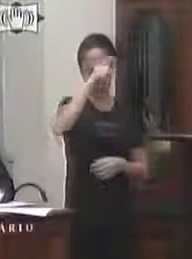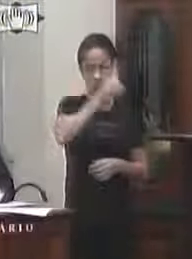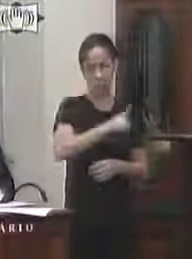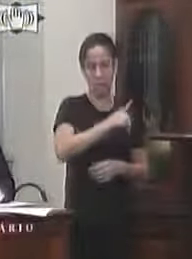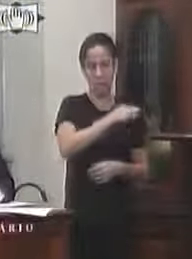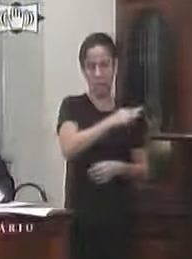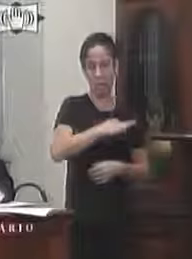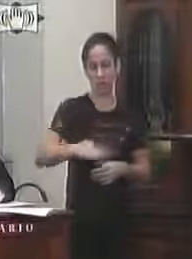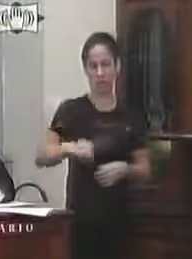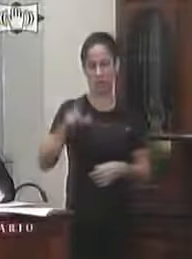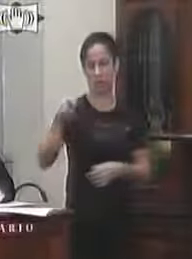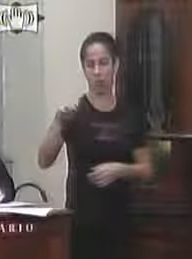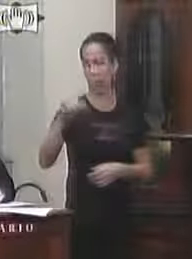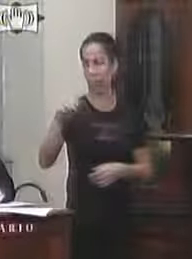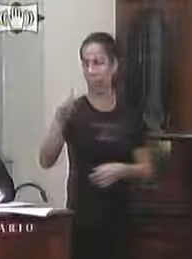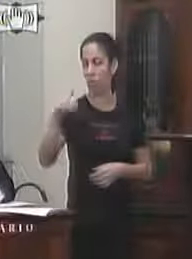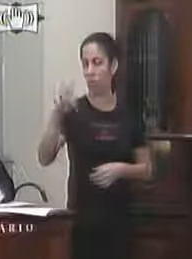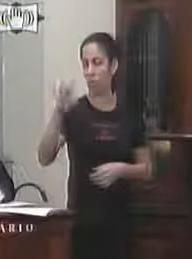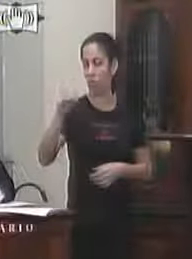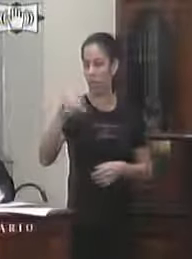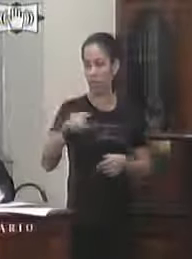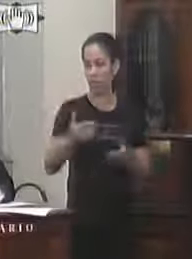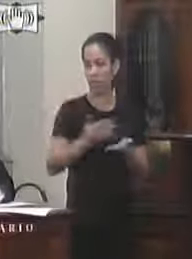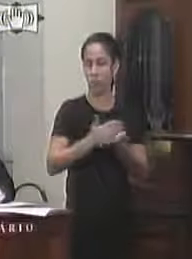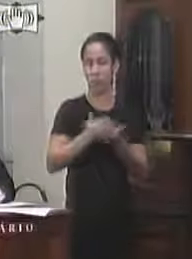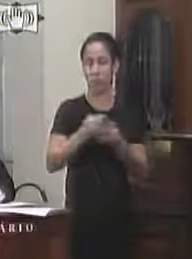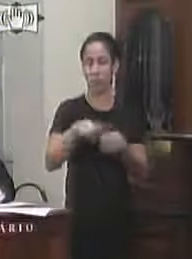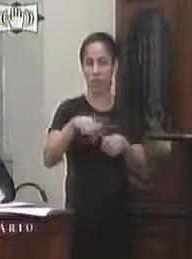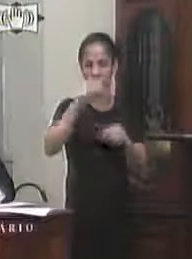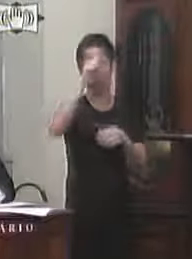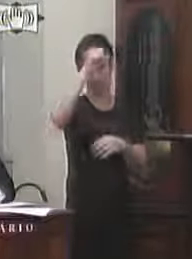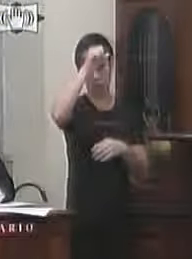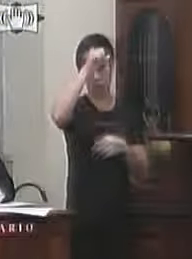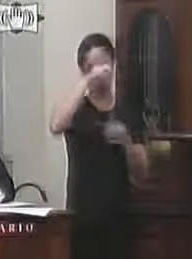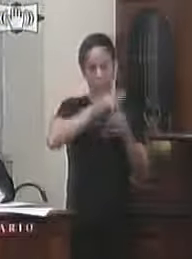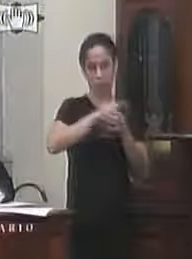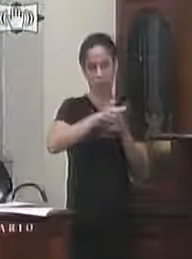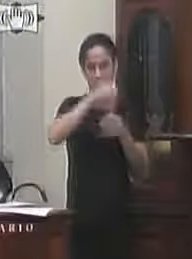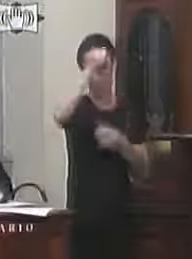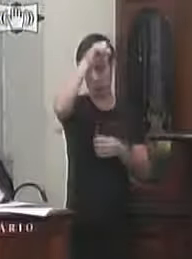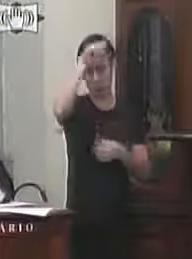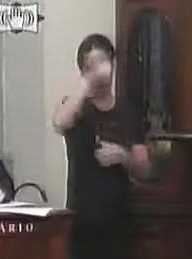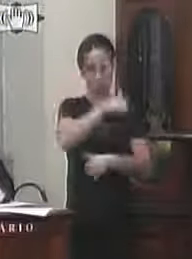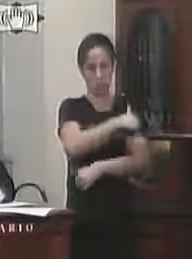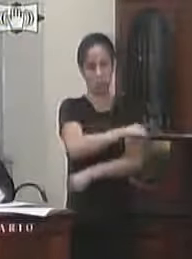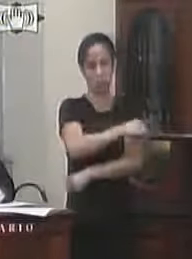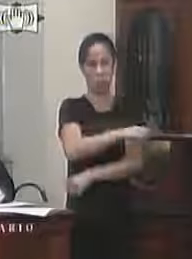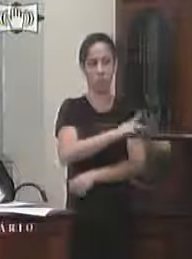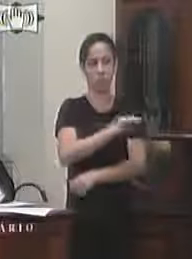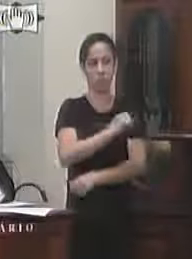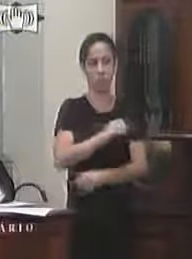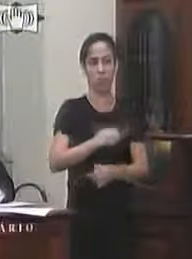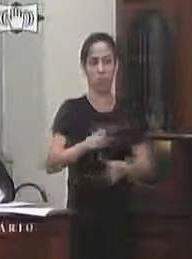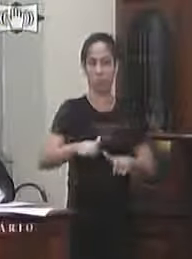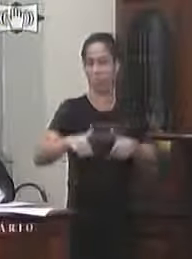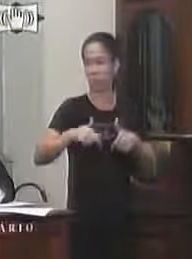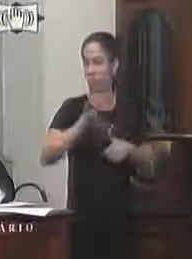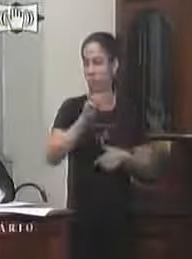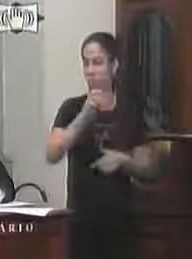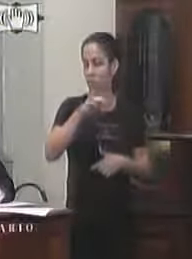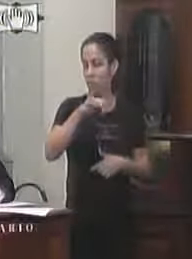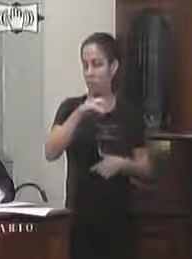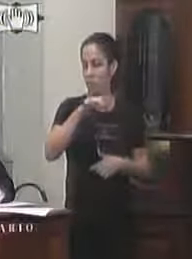federal Luiz Antônio Correia a inserção do município de Valença do estado do Rio de Janeiro no programa de fortalecimento de